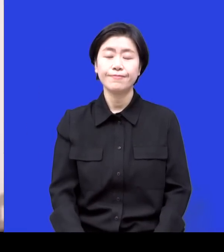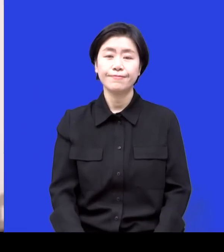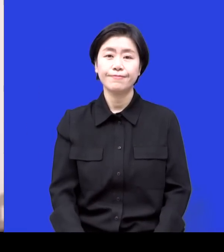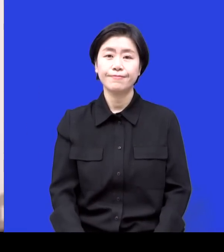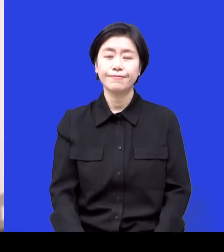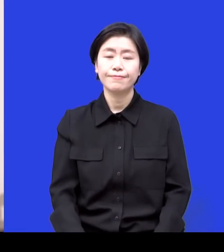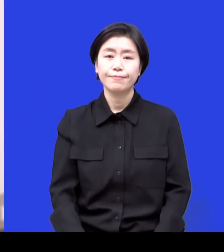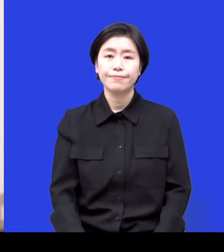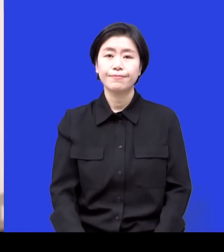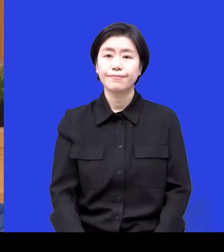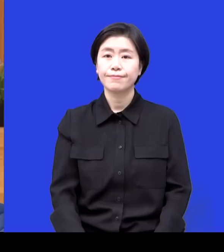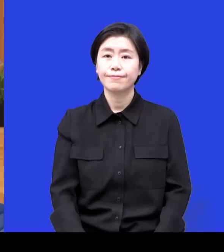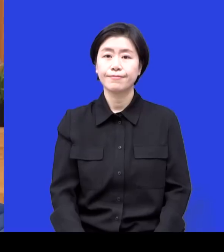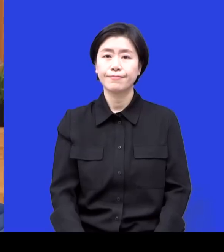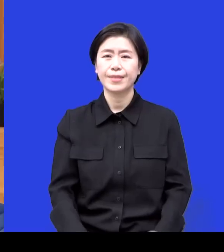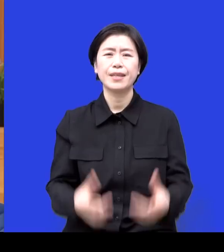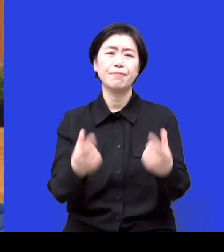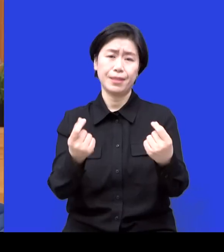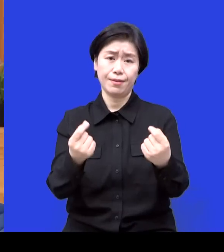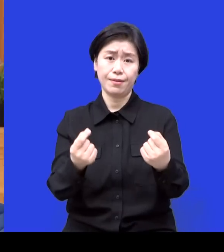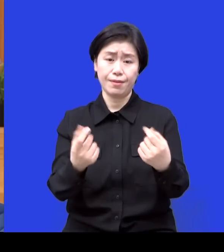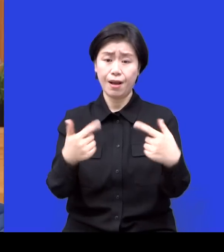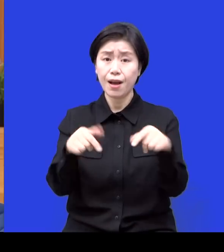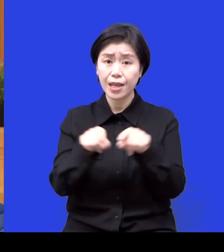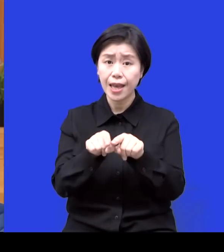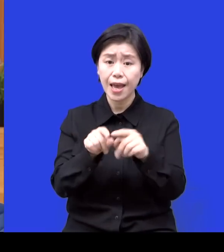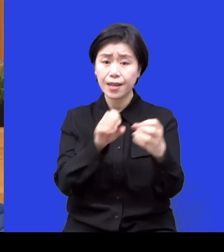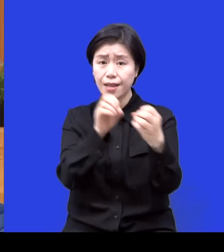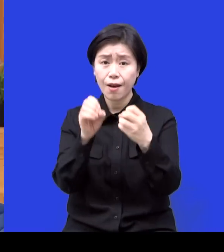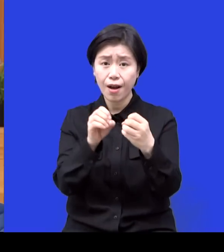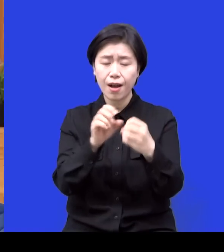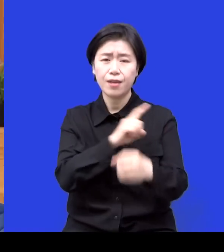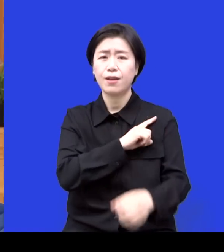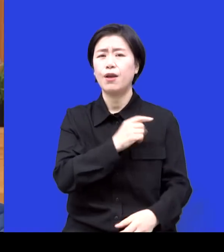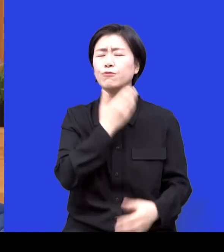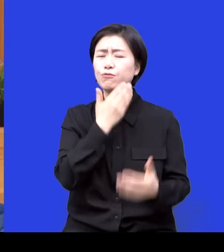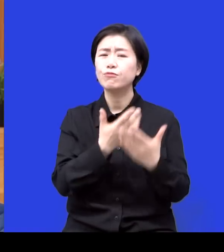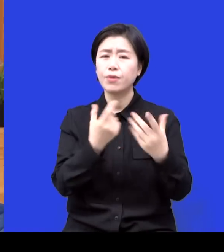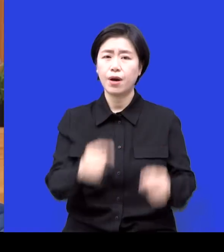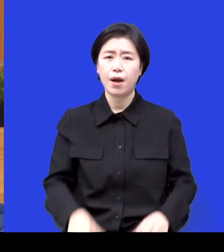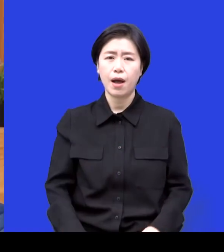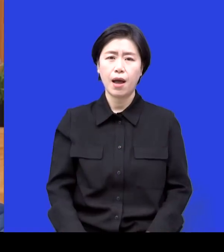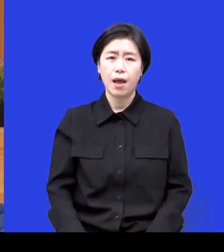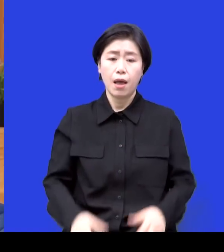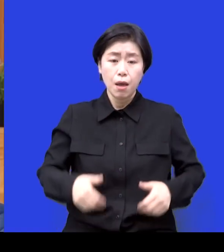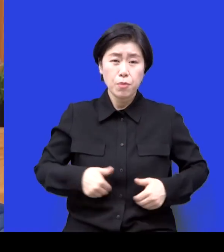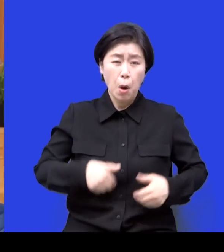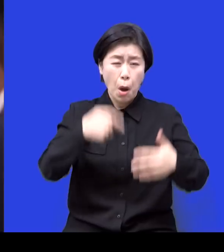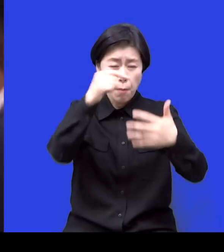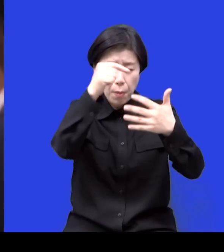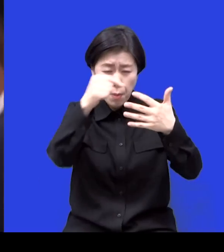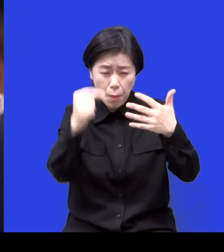얘기해주고 그렇죠. 같이 대화 나눠주는 것이 제일 중요한 것 같아요. 그게 제일 중요하다. 필요한 걸 본인이 필요하다고 느끼면 하게 돼 있거든요.